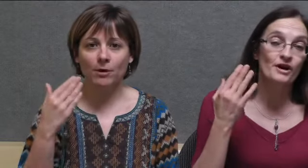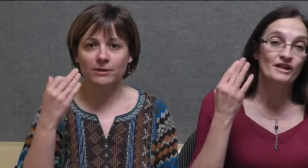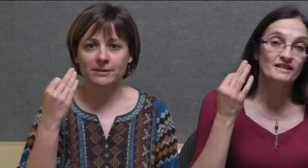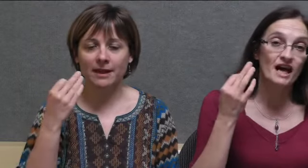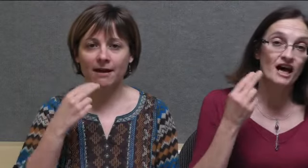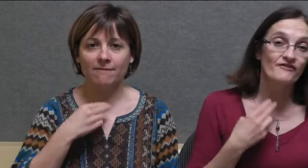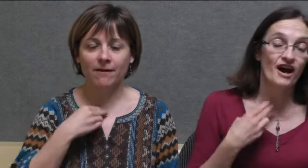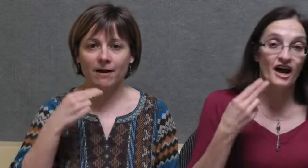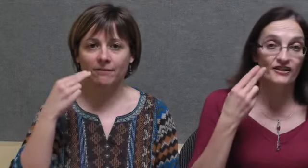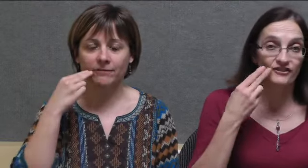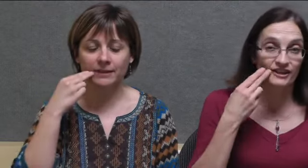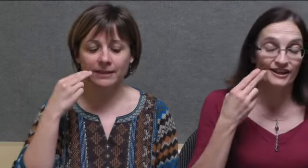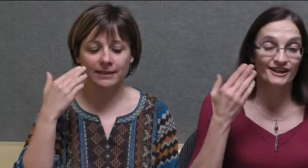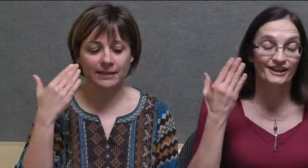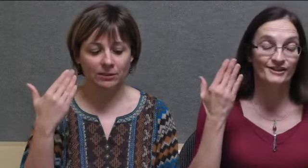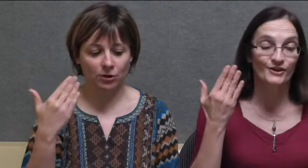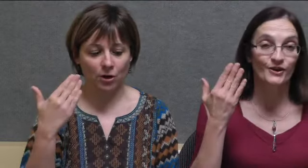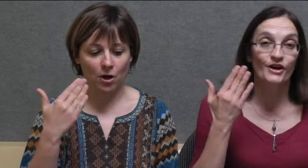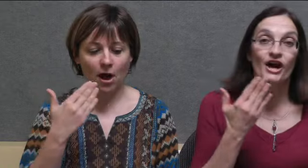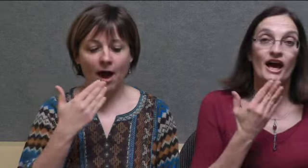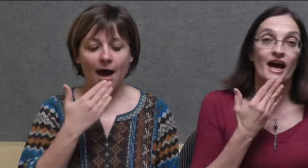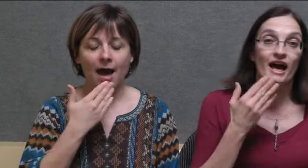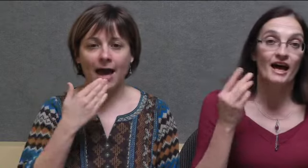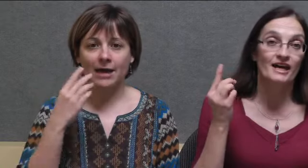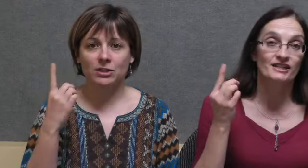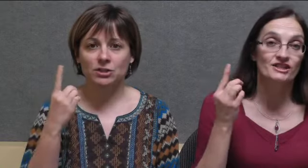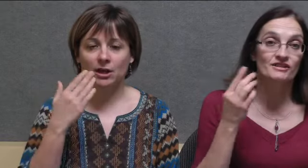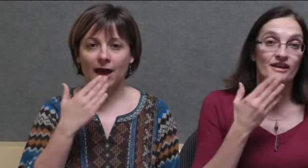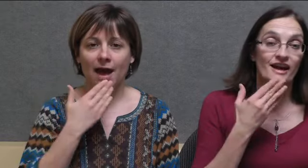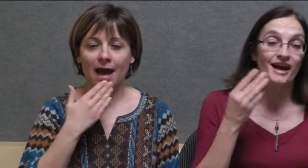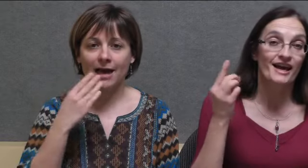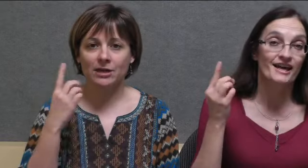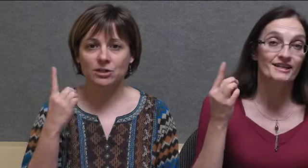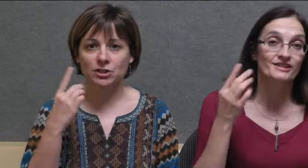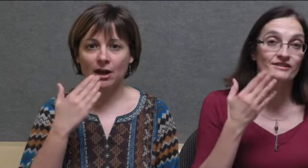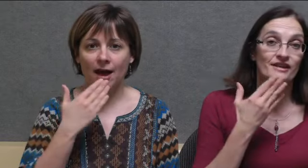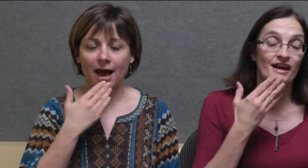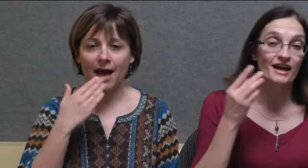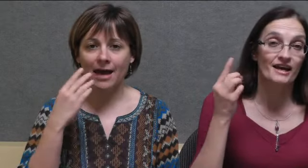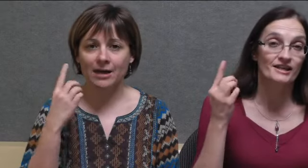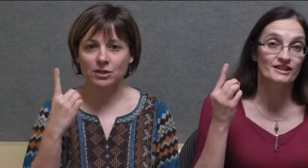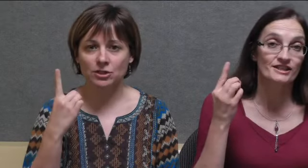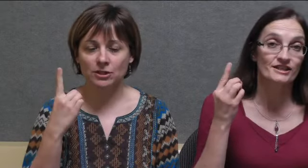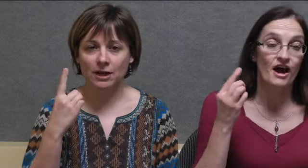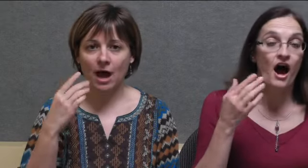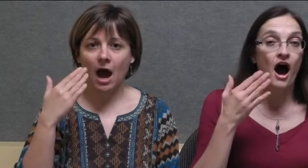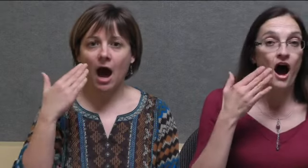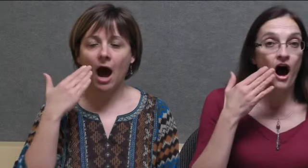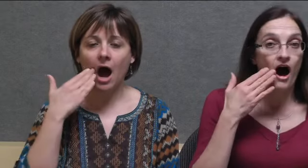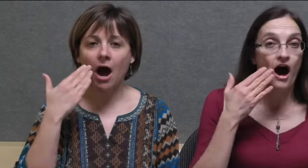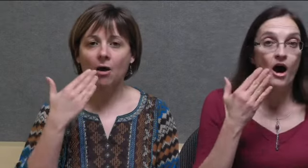ça va vite. Eij, eij, eij en